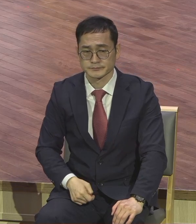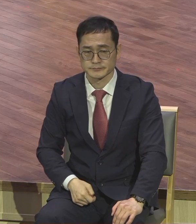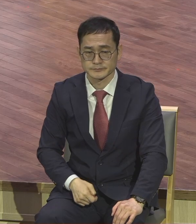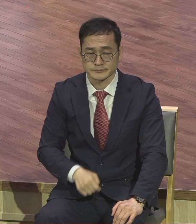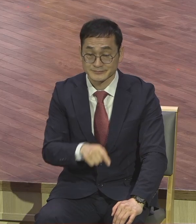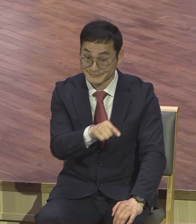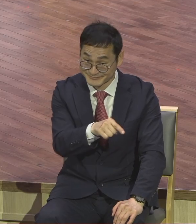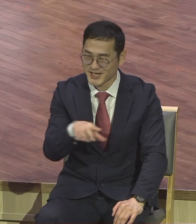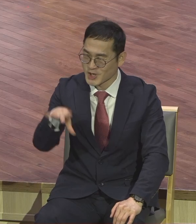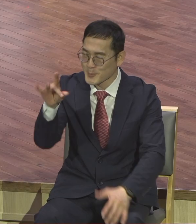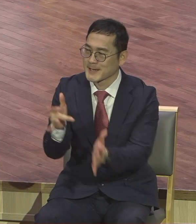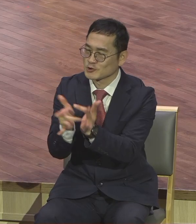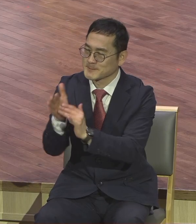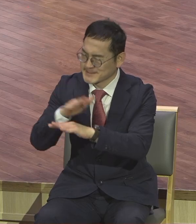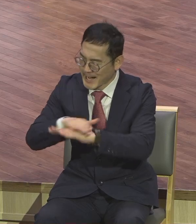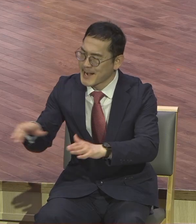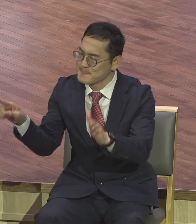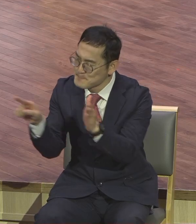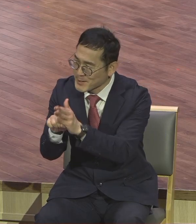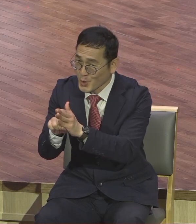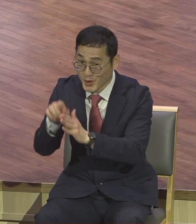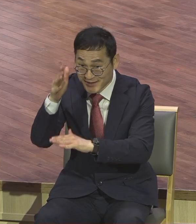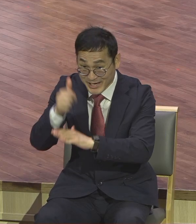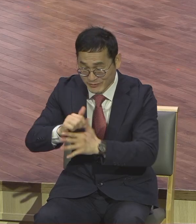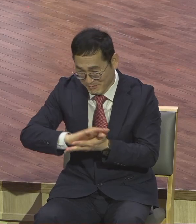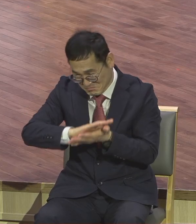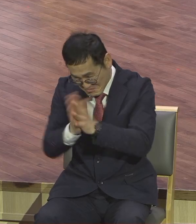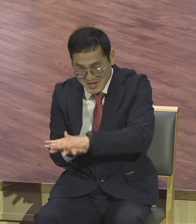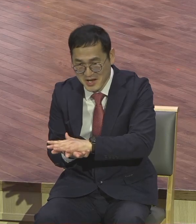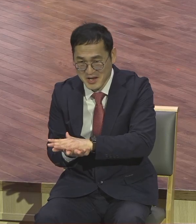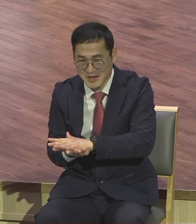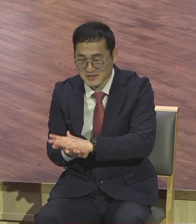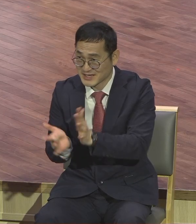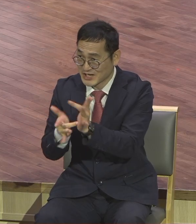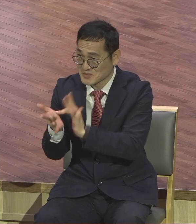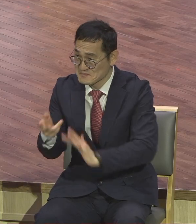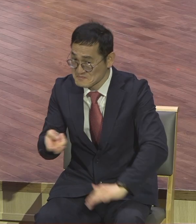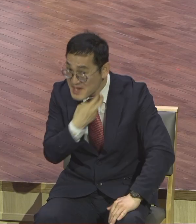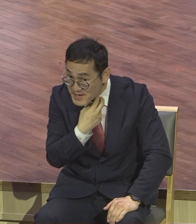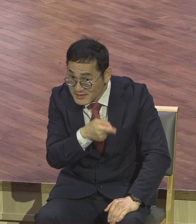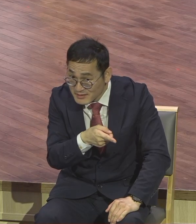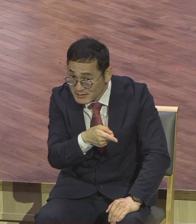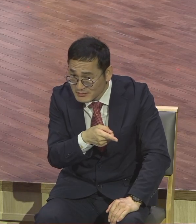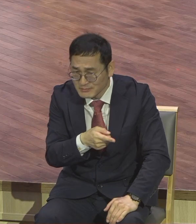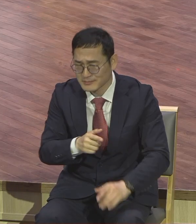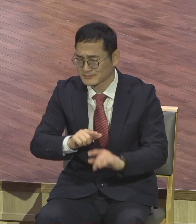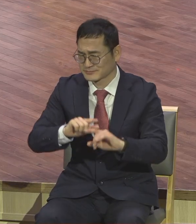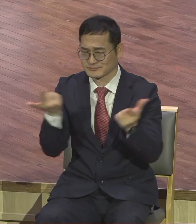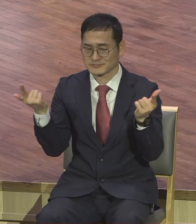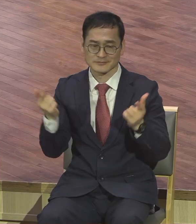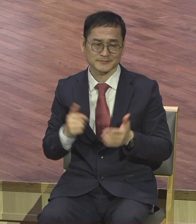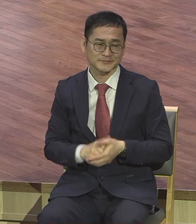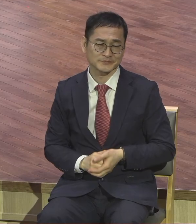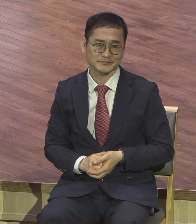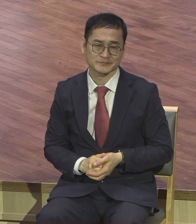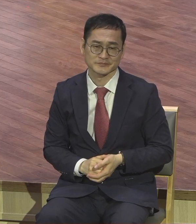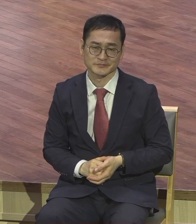믿었다가 나중에 타락한 것이다 그렇게 말을 합니다. 그런데 그건 잘못된 거예요.